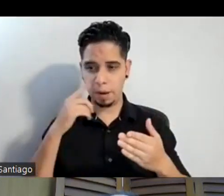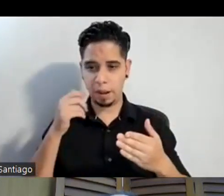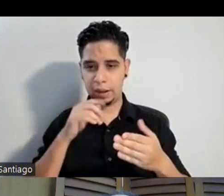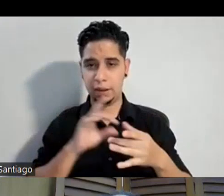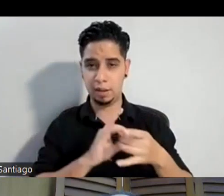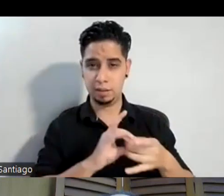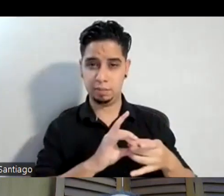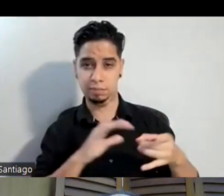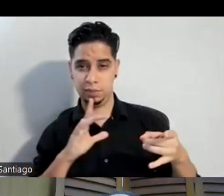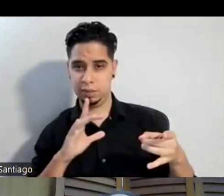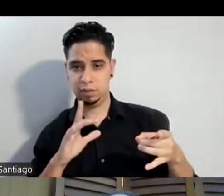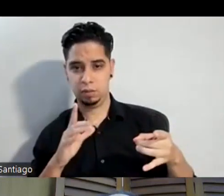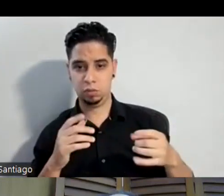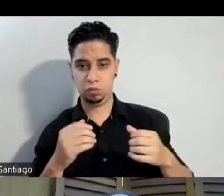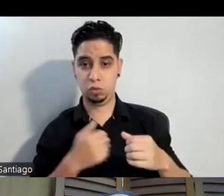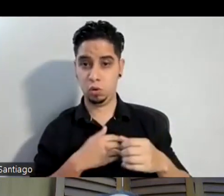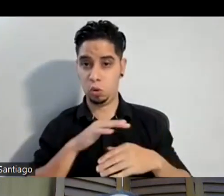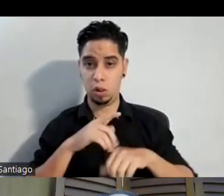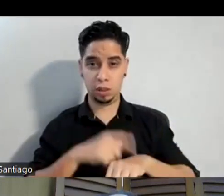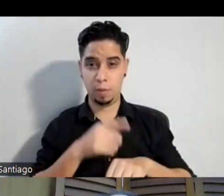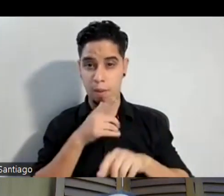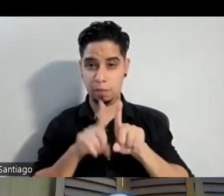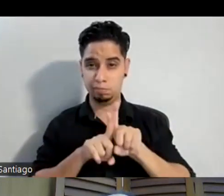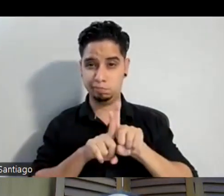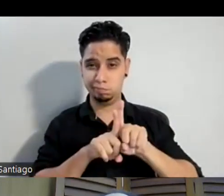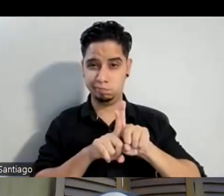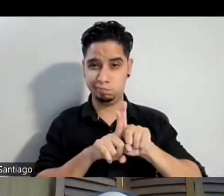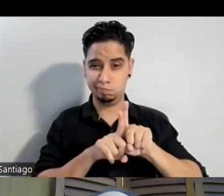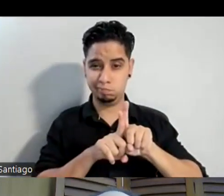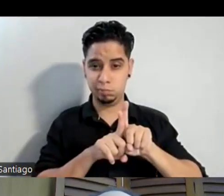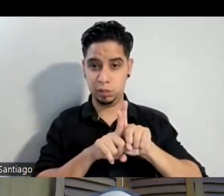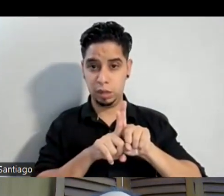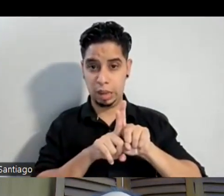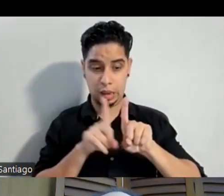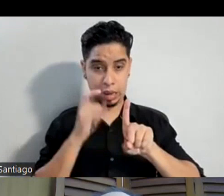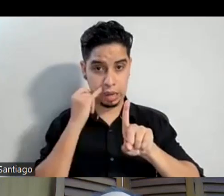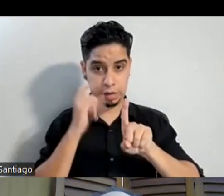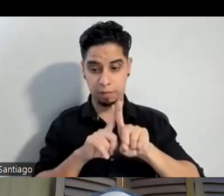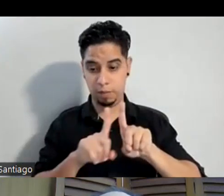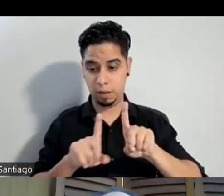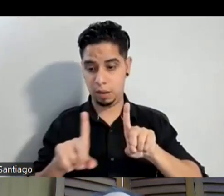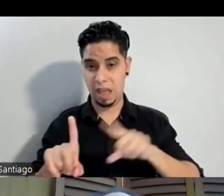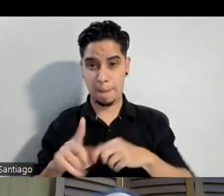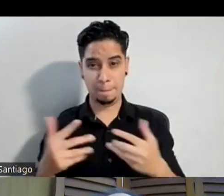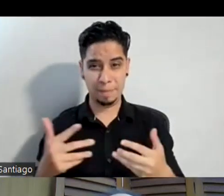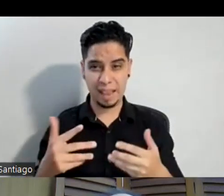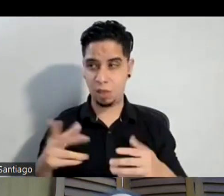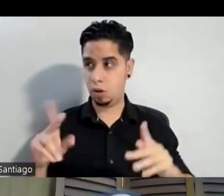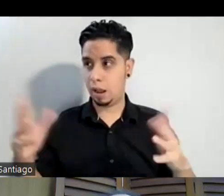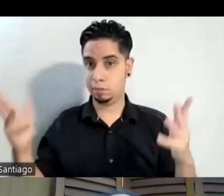desapegarme a ella porque estaba muy apegada a ella y me daba miedo, me daba ansiedad a la gente, me daba miedo el poder vivir con otros